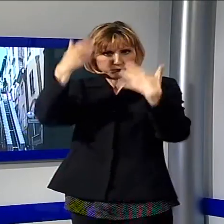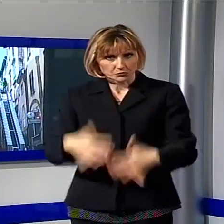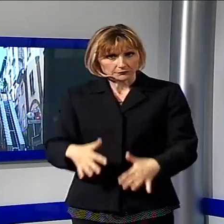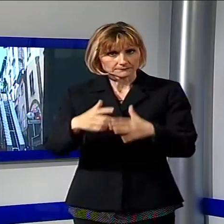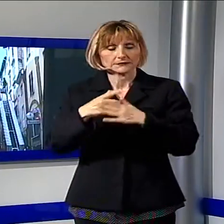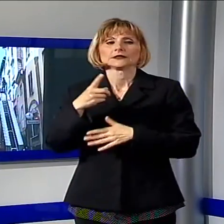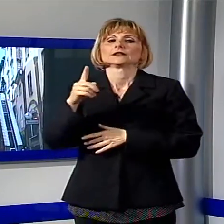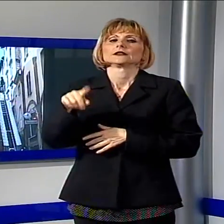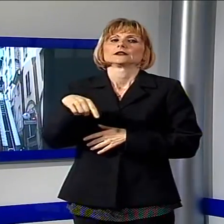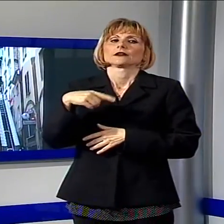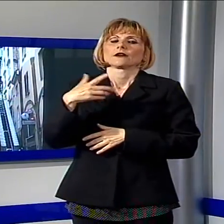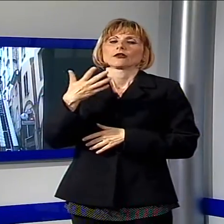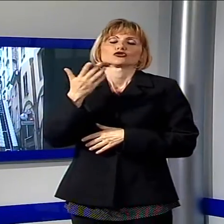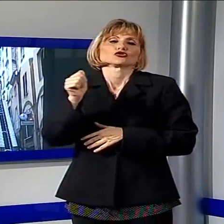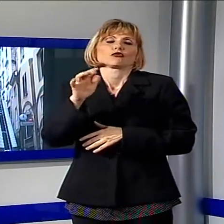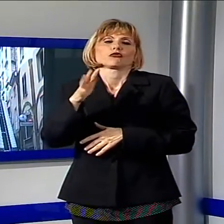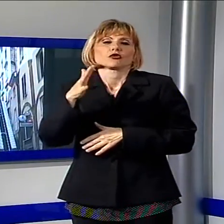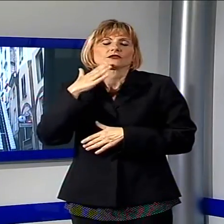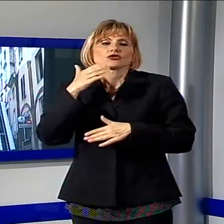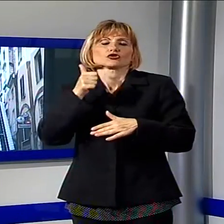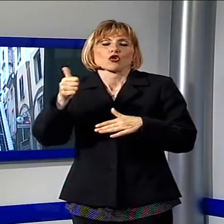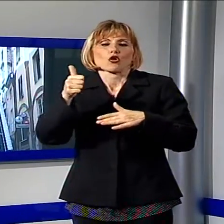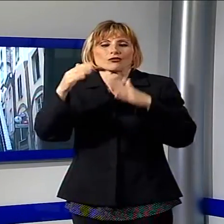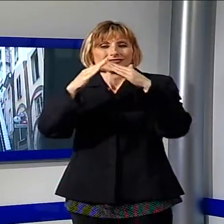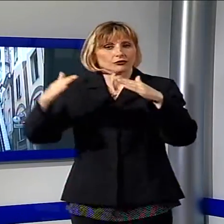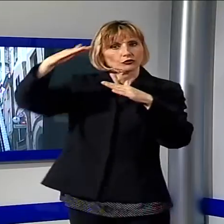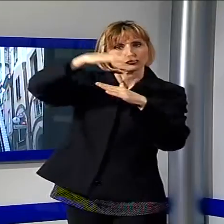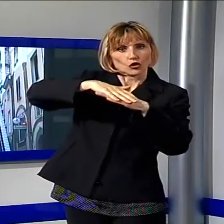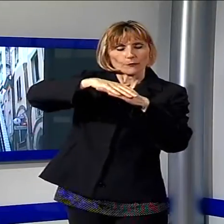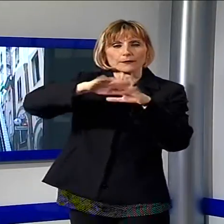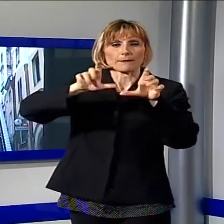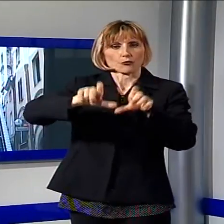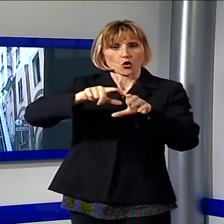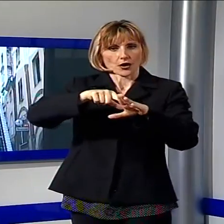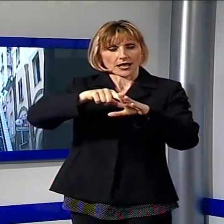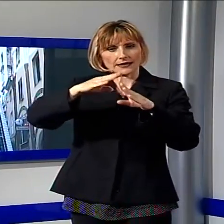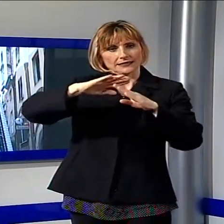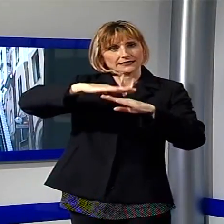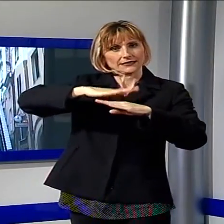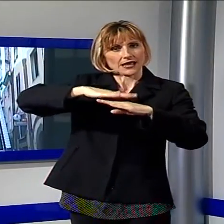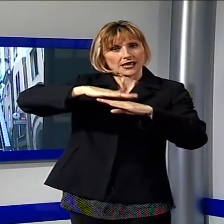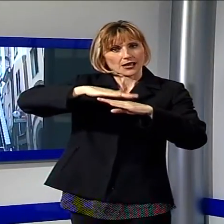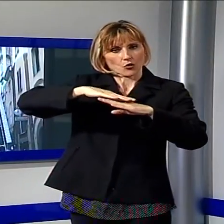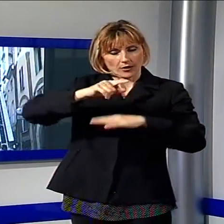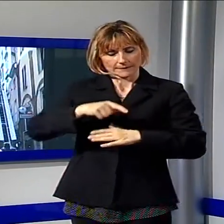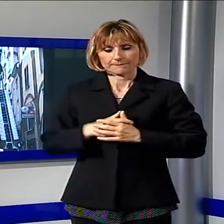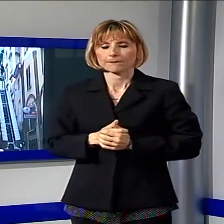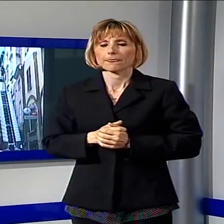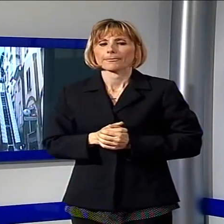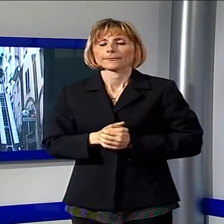probabilmente era stata posata sul tetto per fermare le tegole. Dopo qualche ora